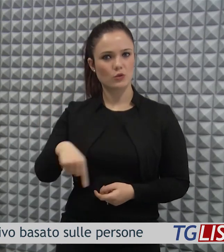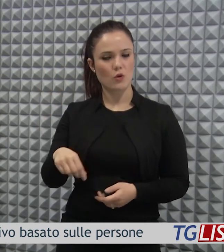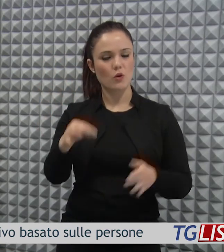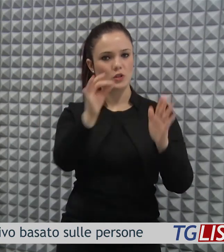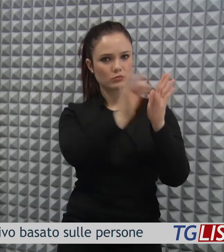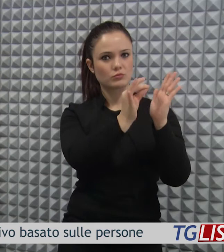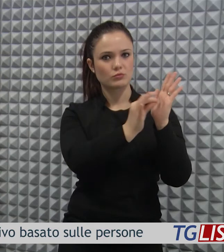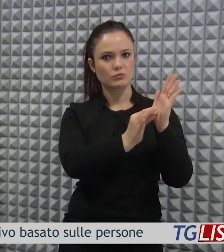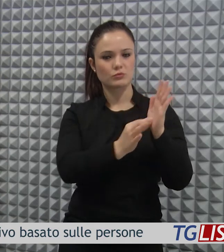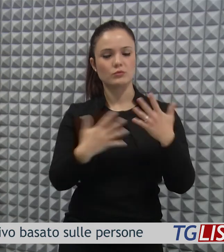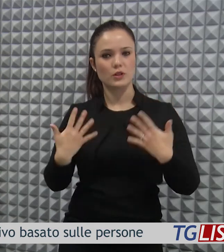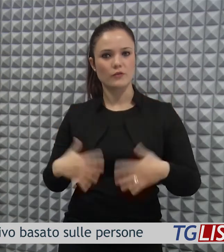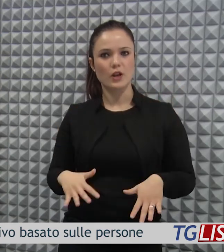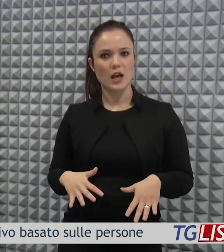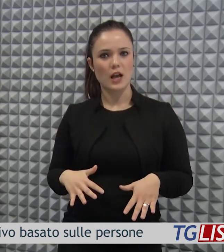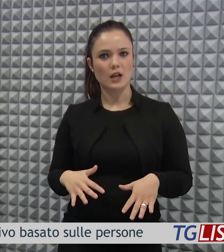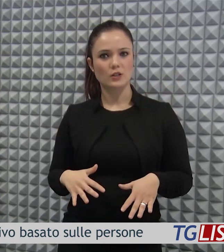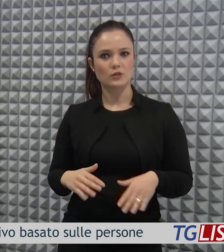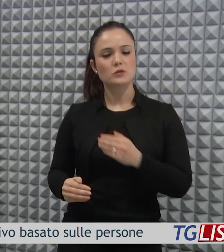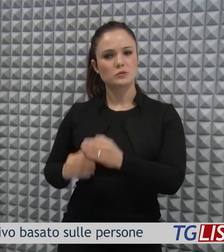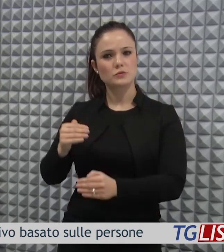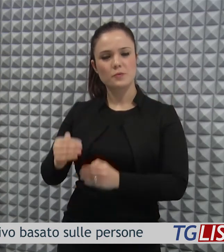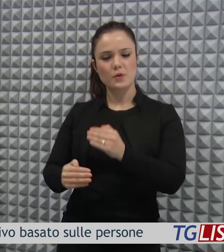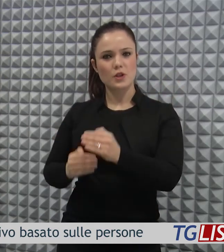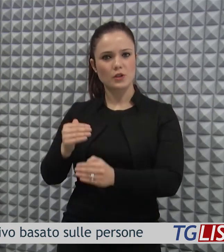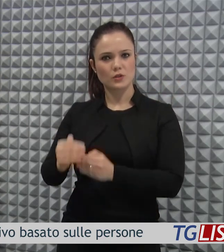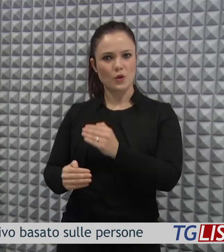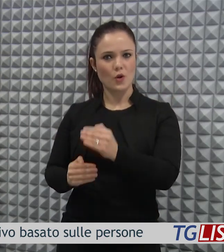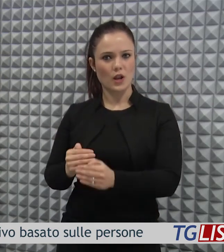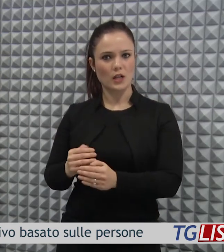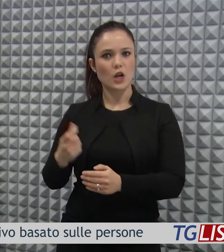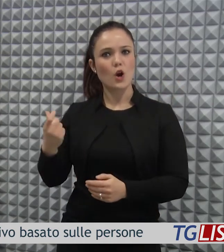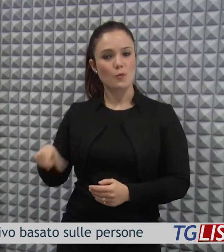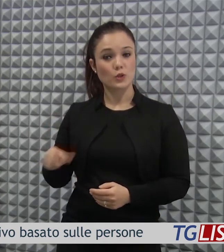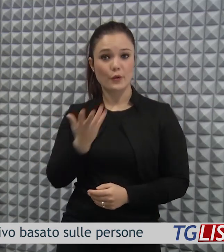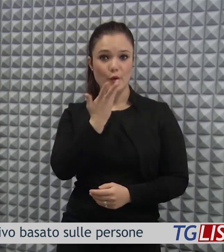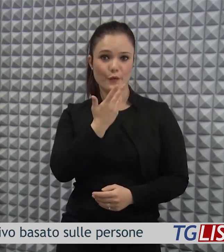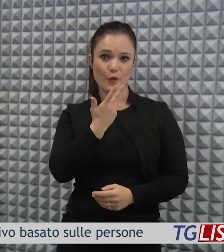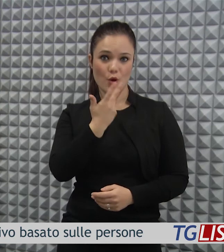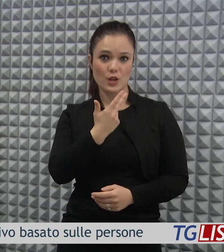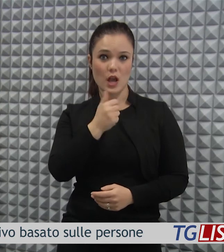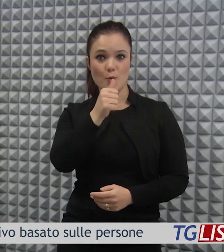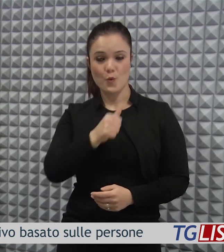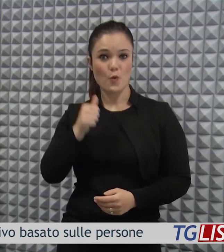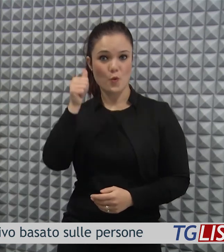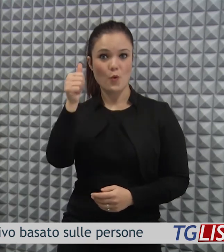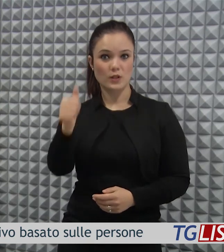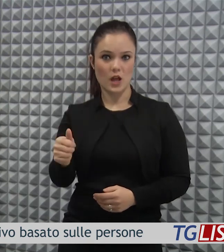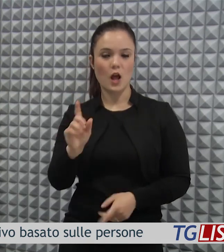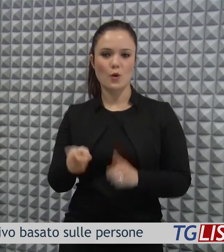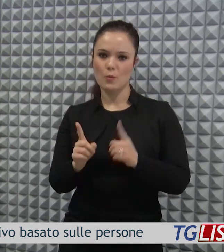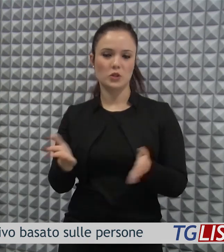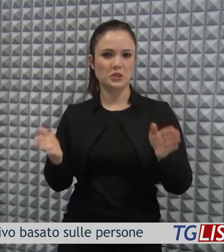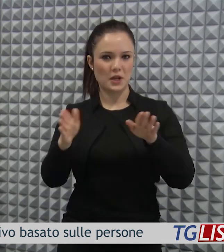realizzato le linee guida e stiamo andando avanti perché vorremmo concludere questa